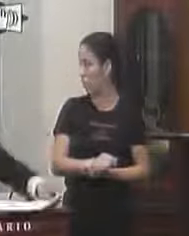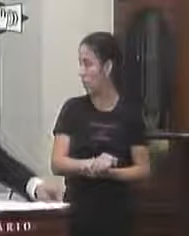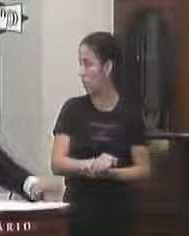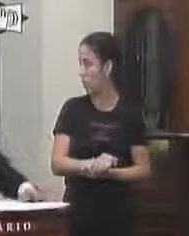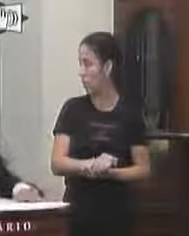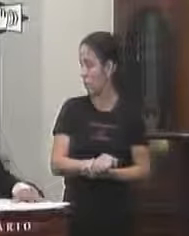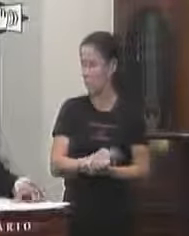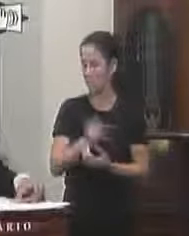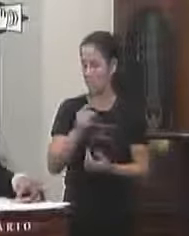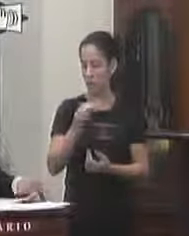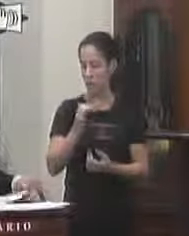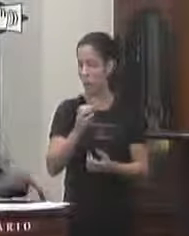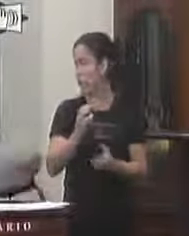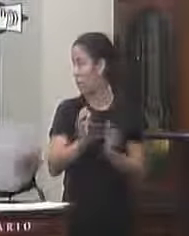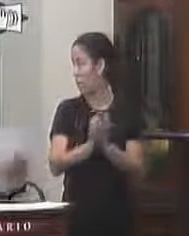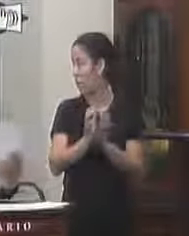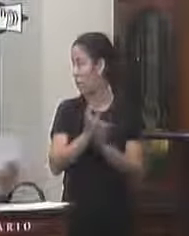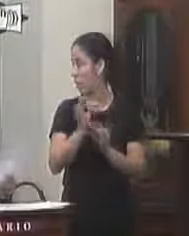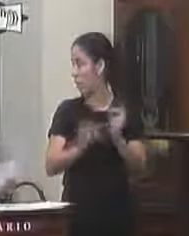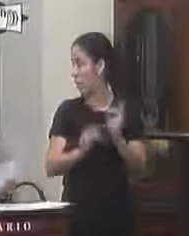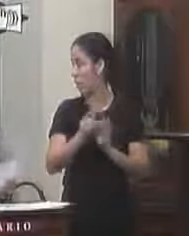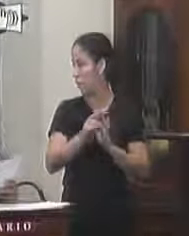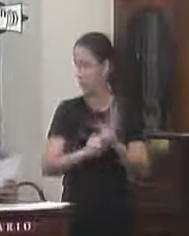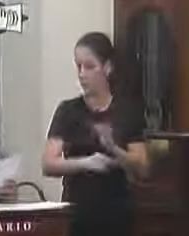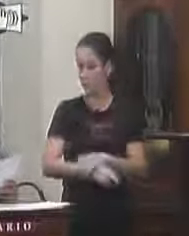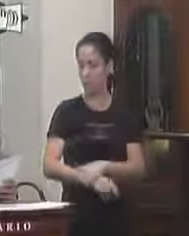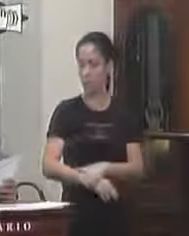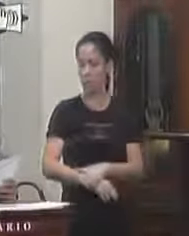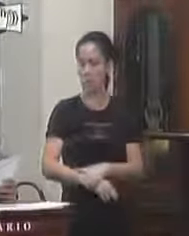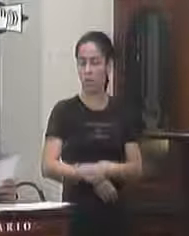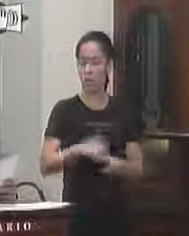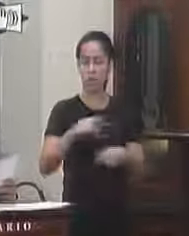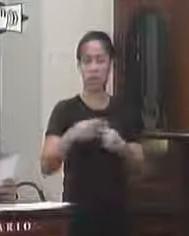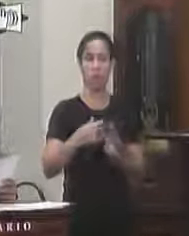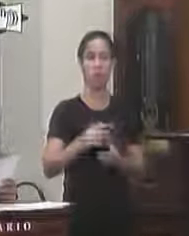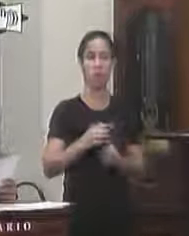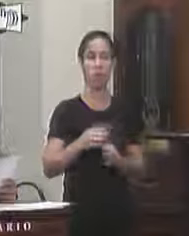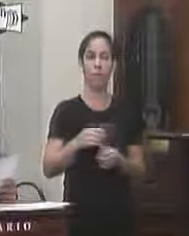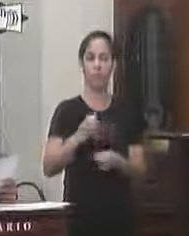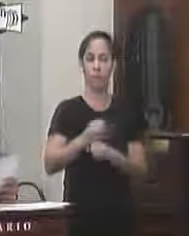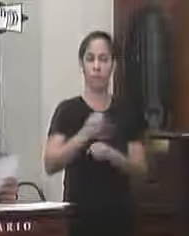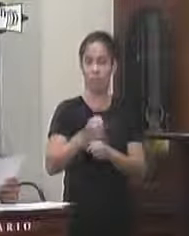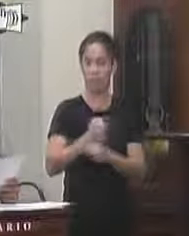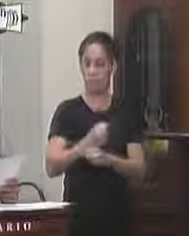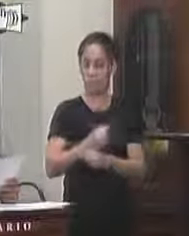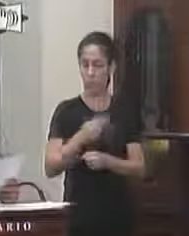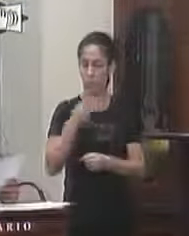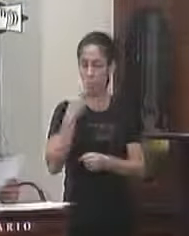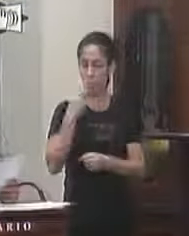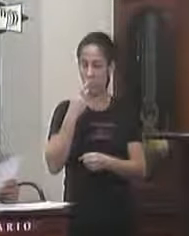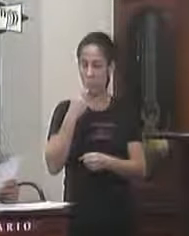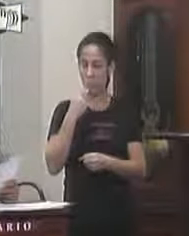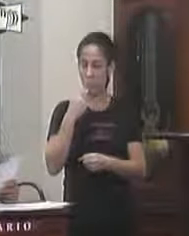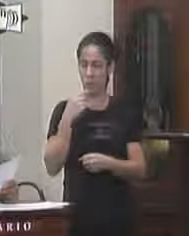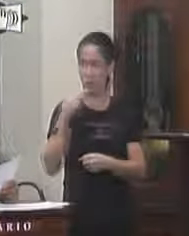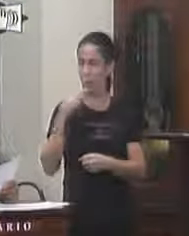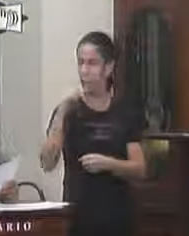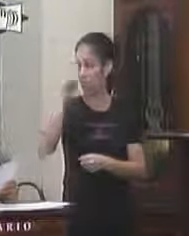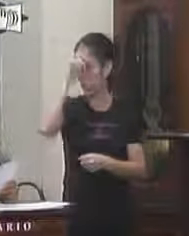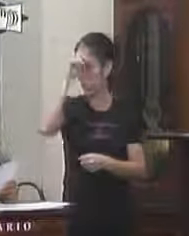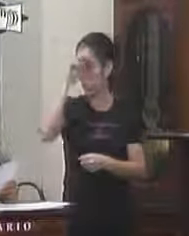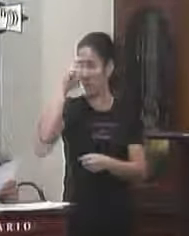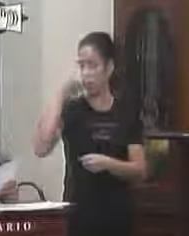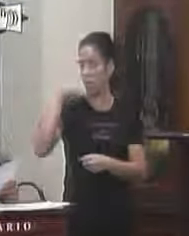parecer da comissão de serviços públicos obra e infraestrutura no que diz respeito a criação de